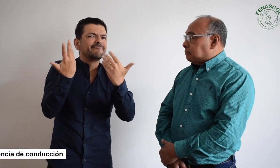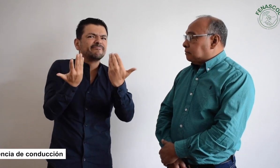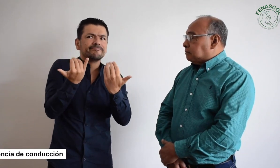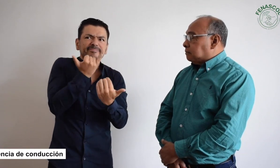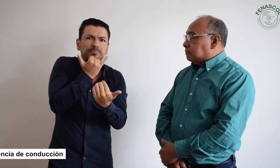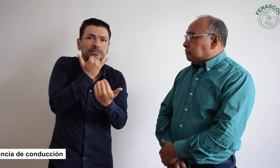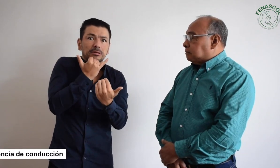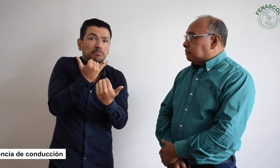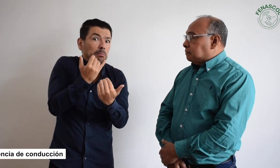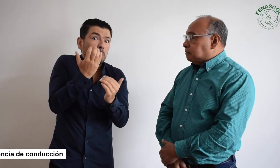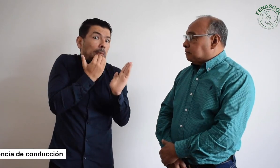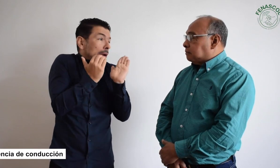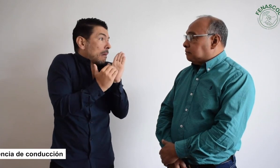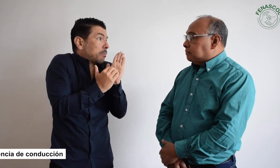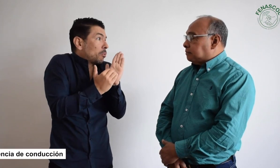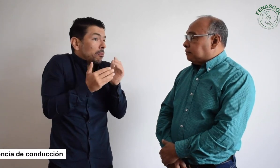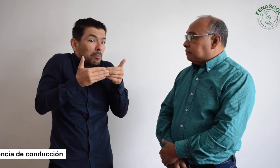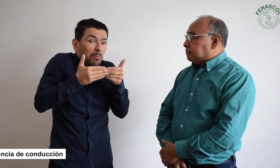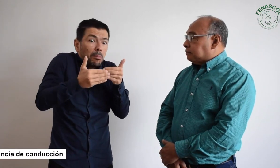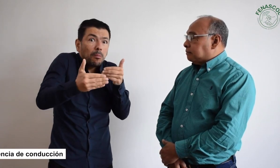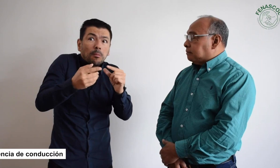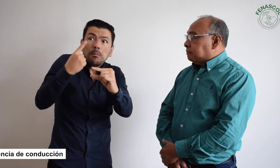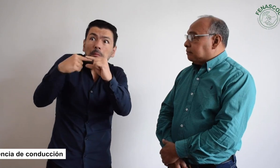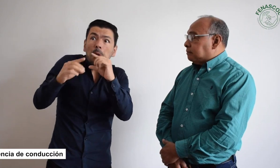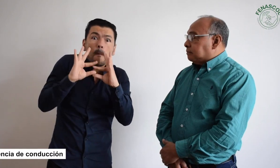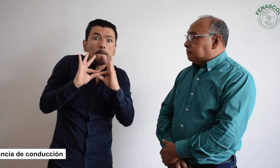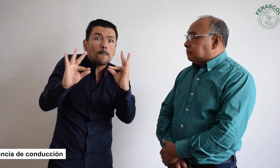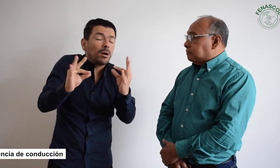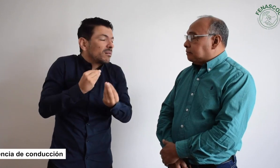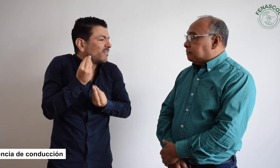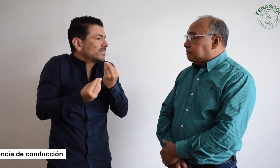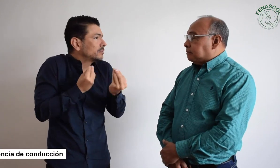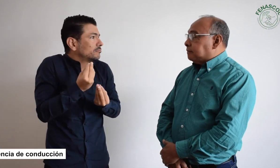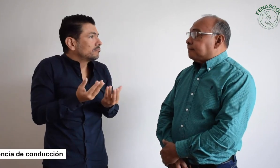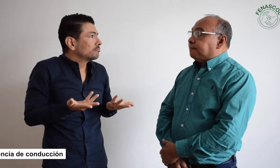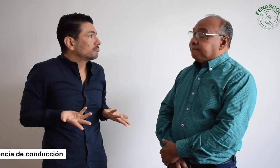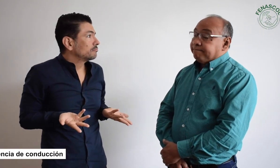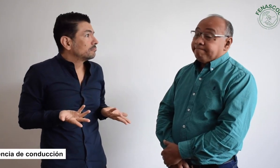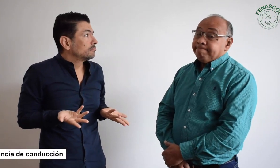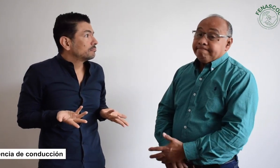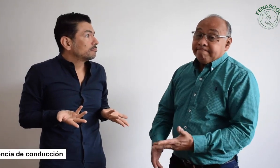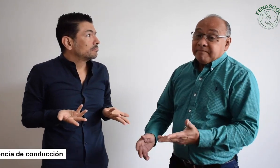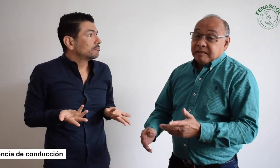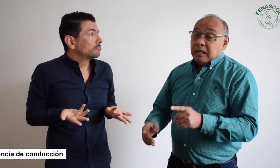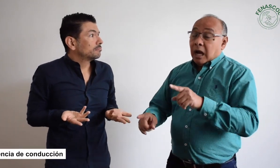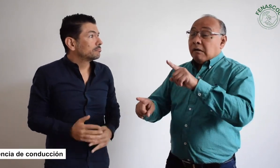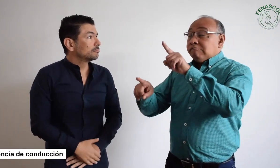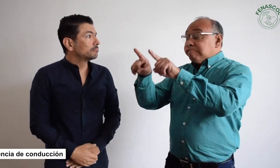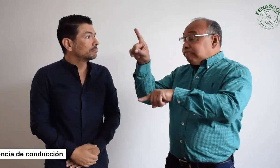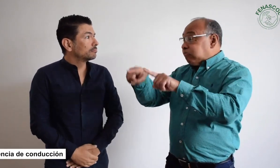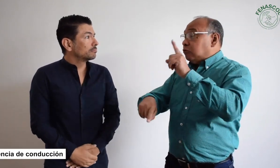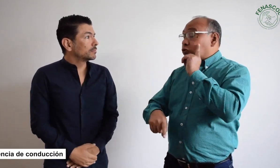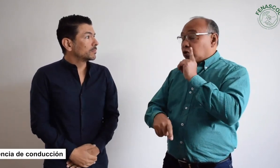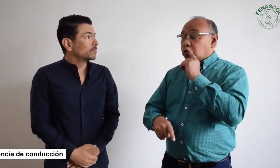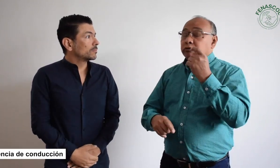de que estamos muy pasivos, pero nosotros ya nos hemos comprometido. La pregunta es, ¿qué vamos a hacer si el ministerio no responde?